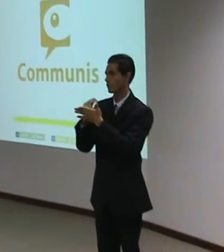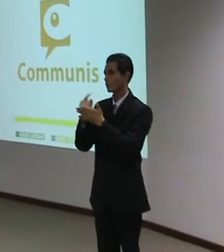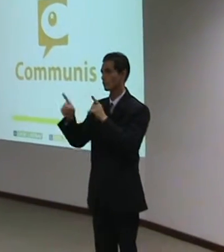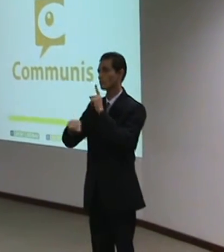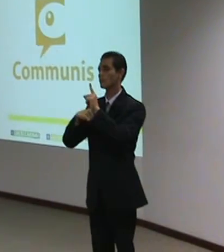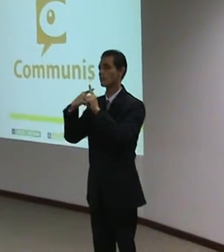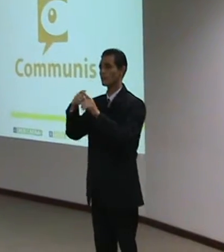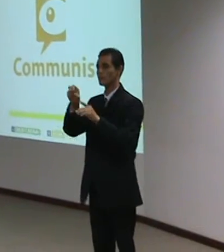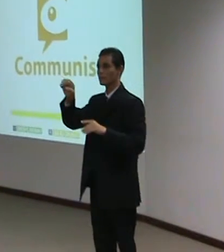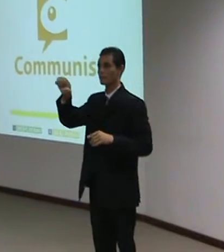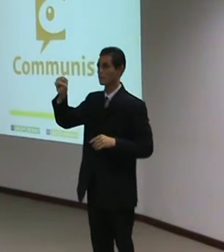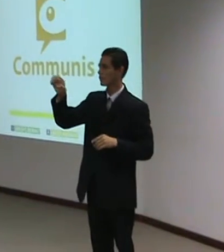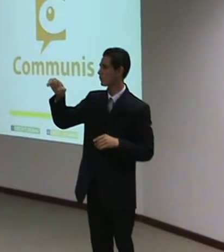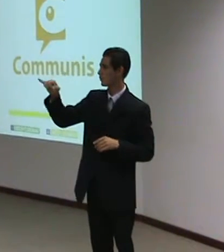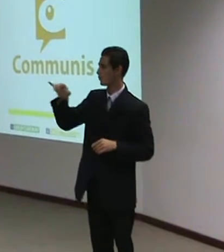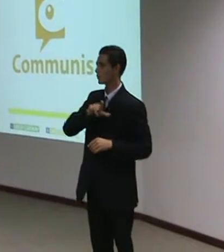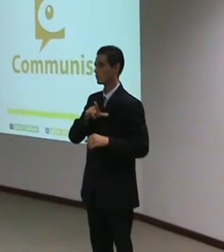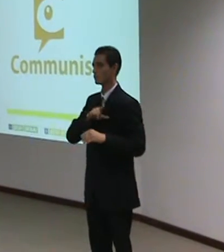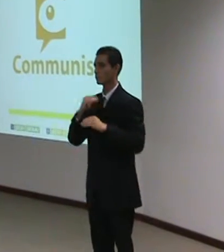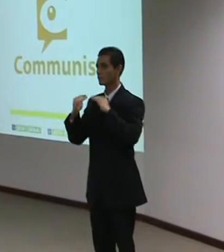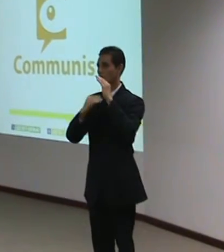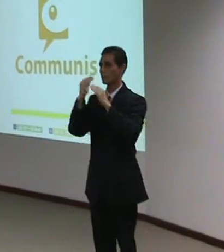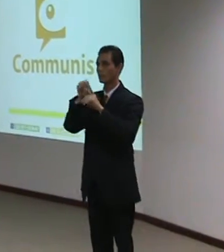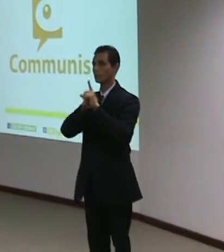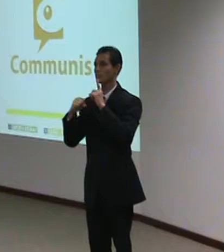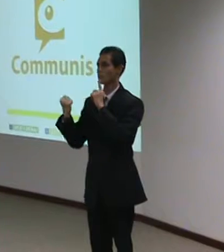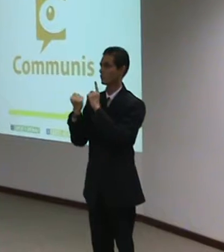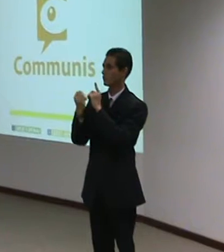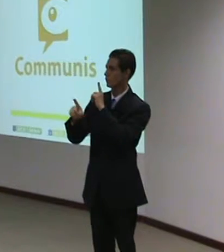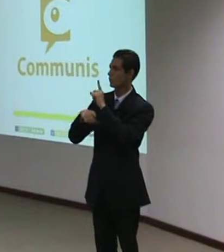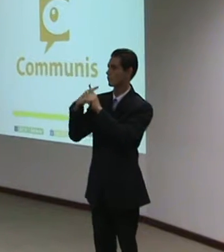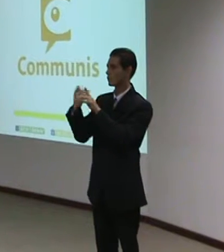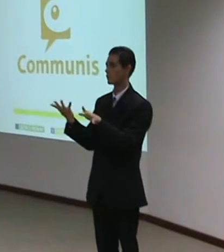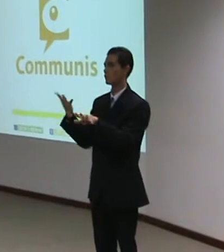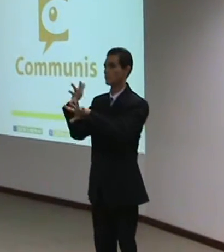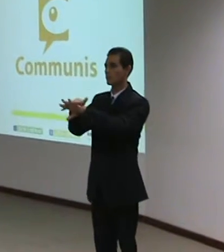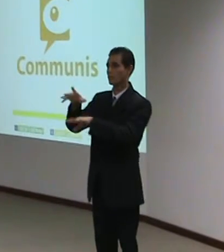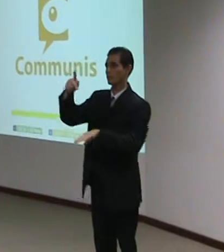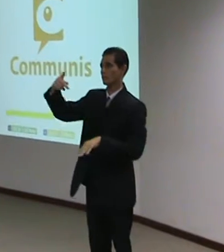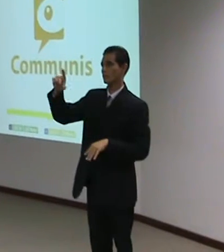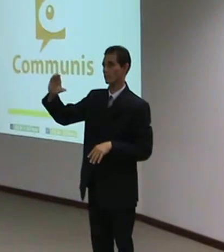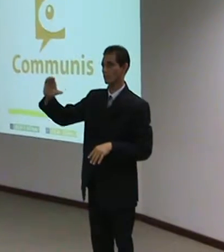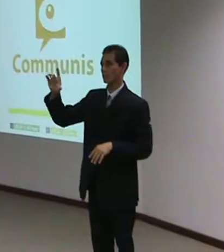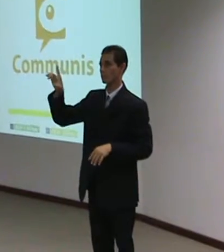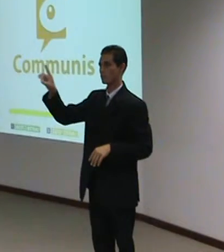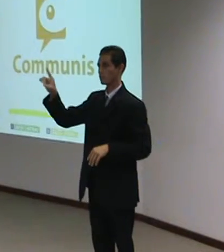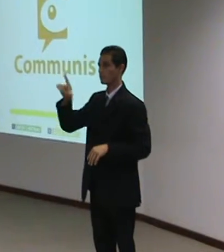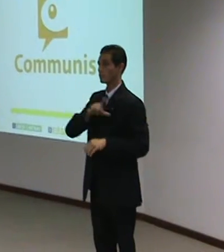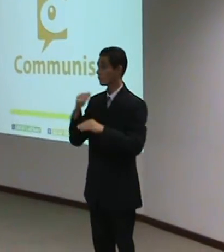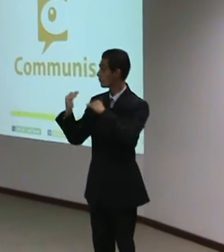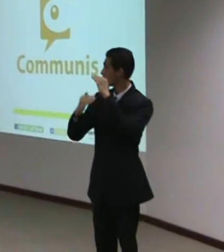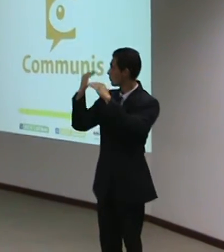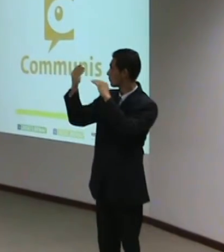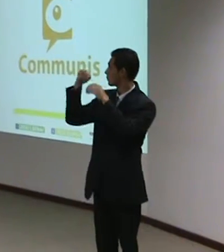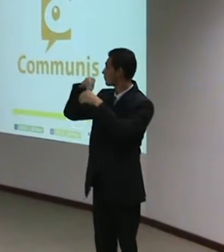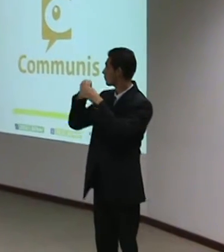e ações de inclusão da PCD Já desenvolvidas nas indústrias por uma equipe multidisciplinar